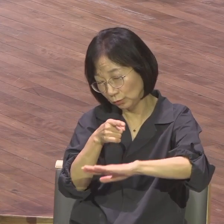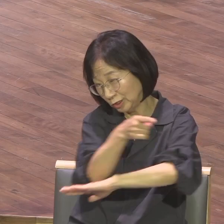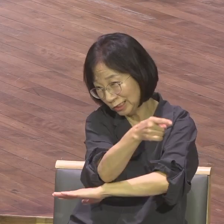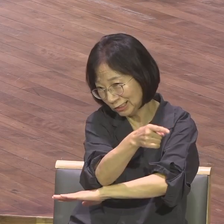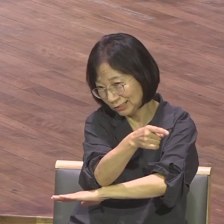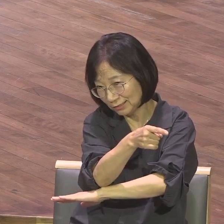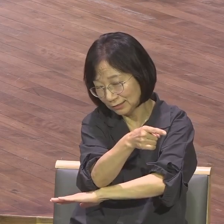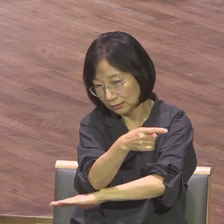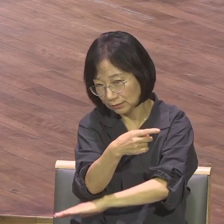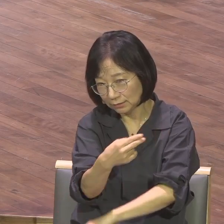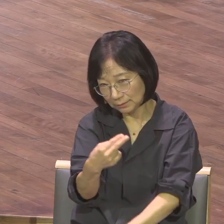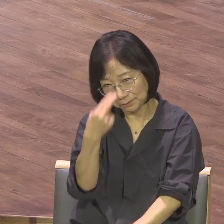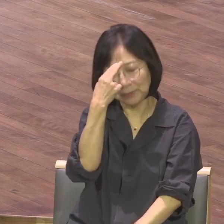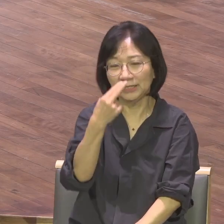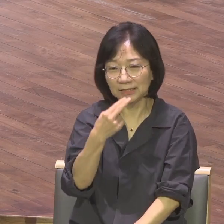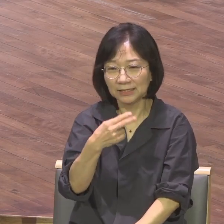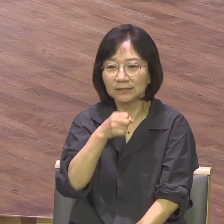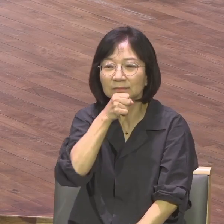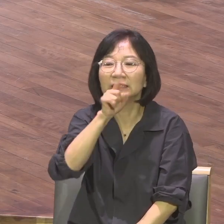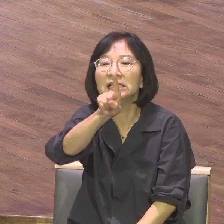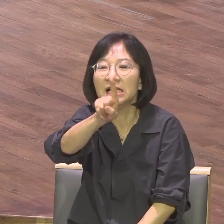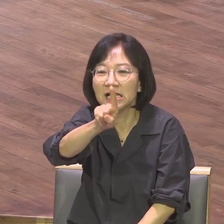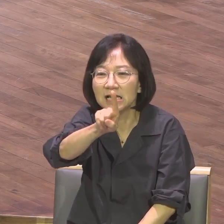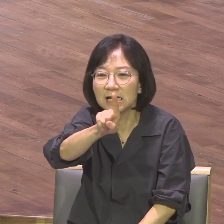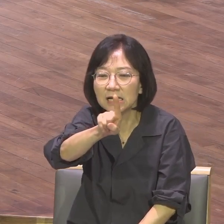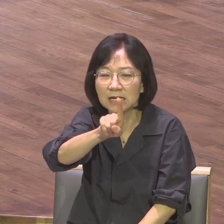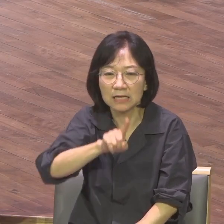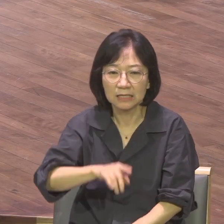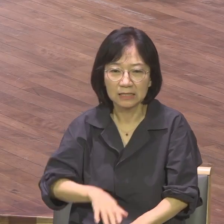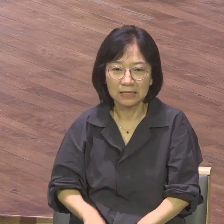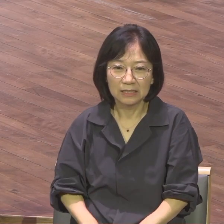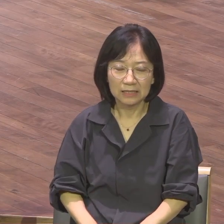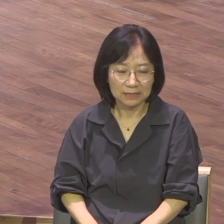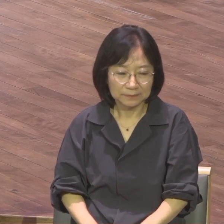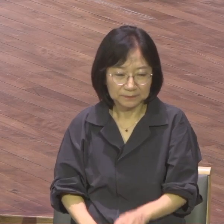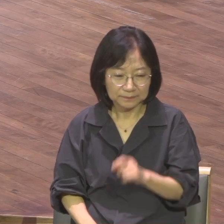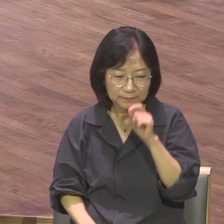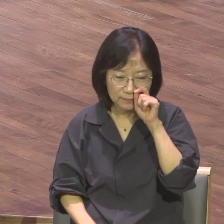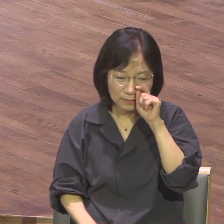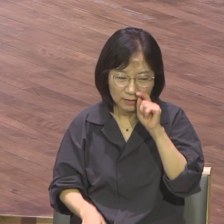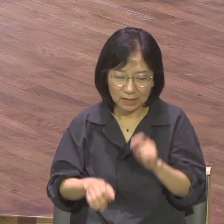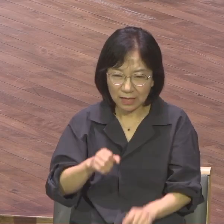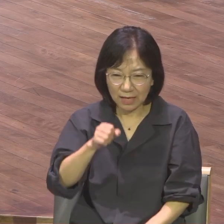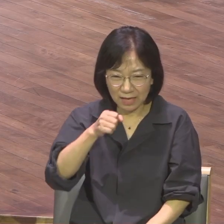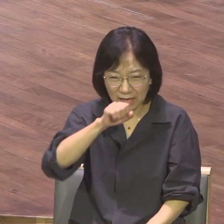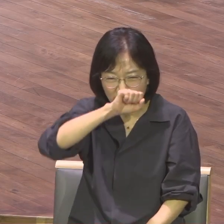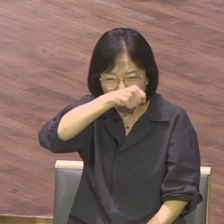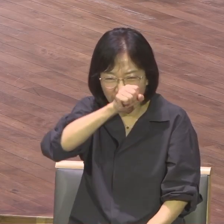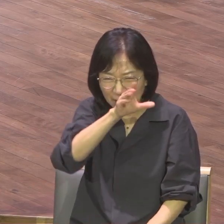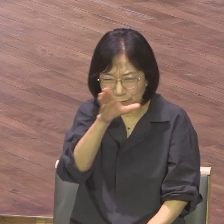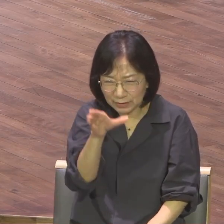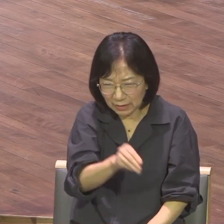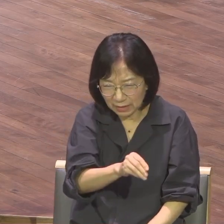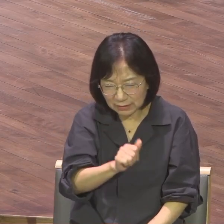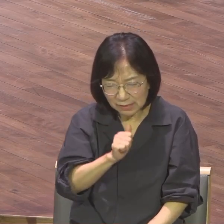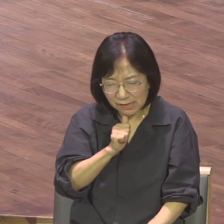이 마다에라는 선수는 소말리아와 함께 아프리카 최고로 가난한 나라